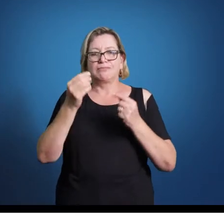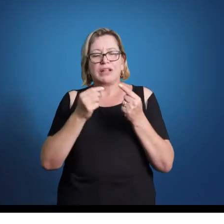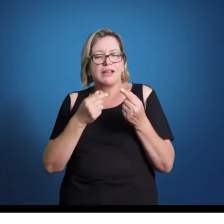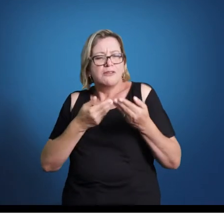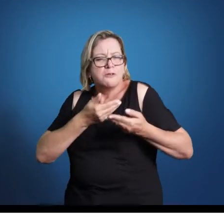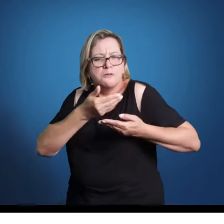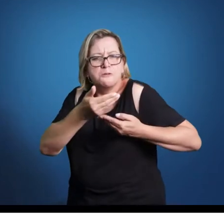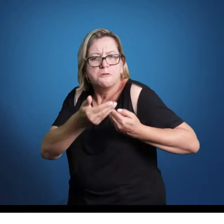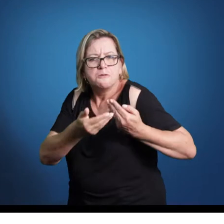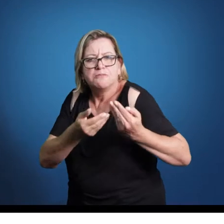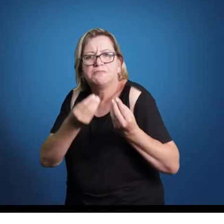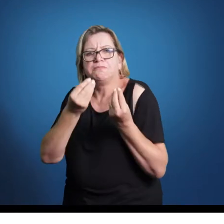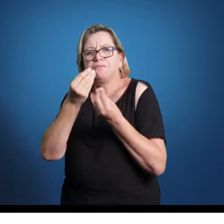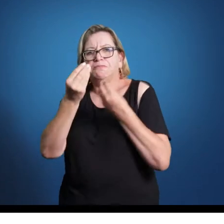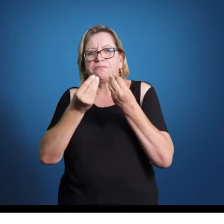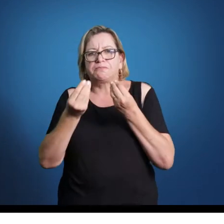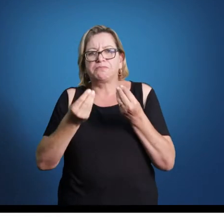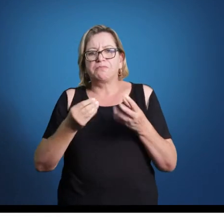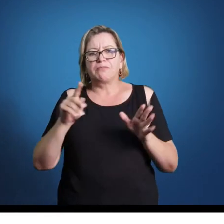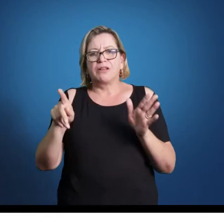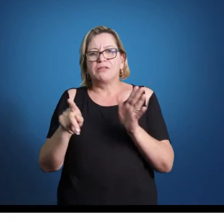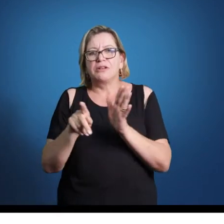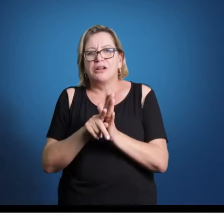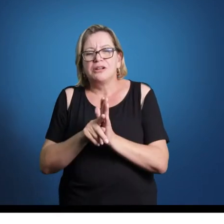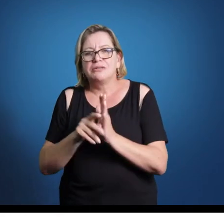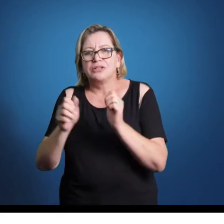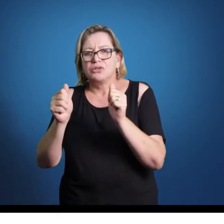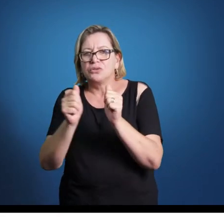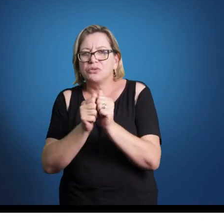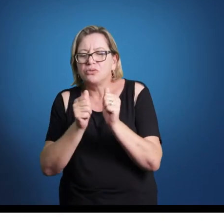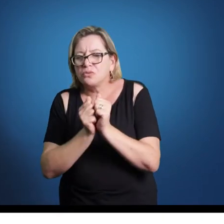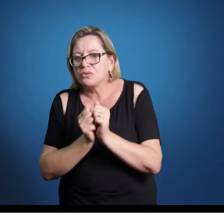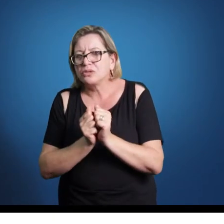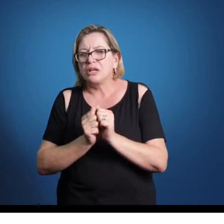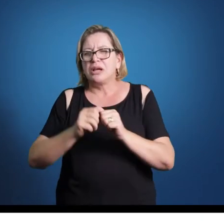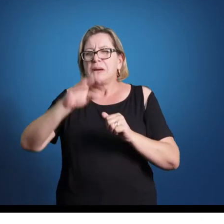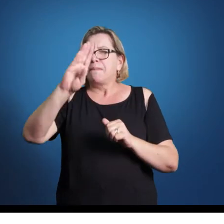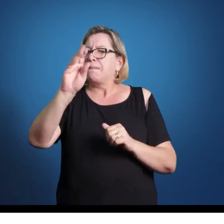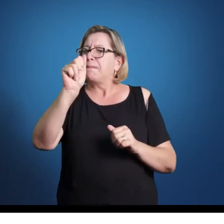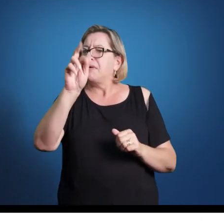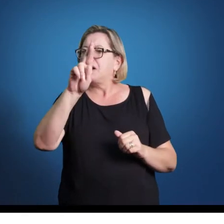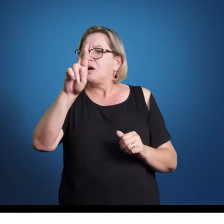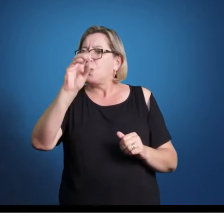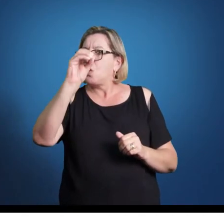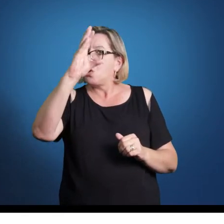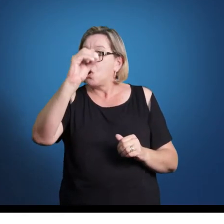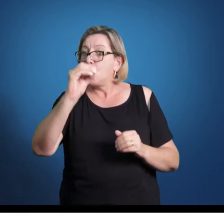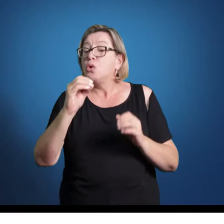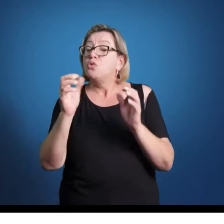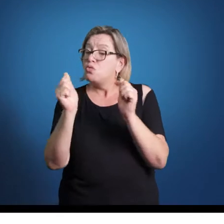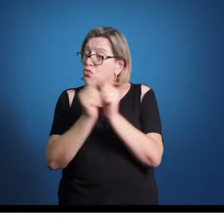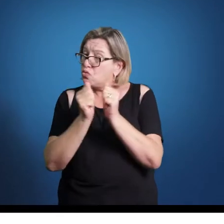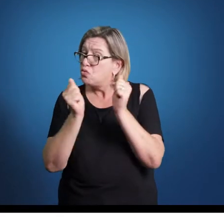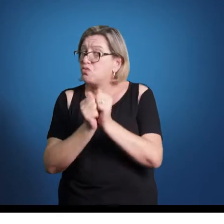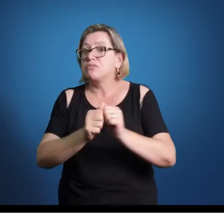da composição barroca com a igreja. A igreja ainda era muito forte. Há muitos compositores importantes que tinham relação direta com a